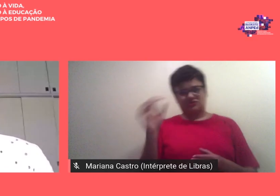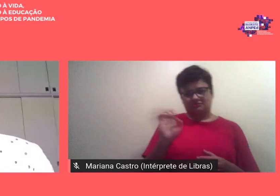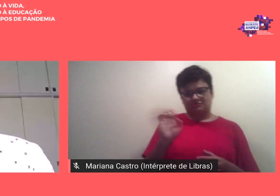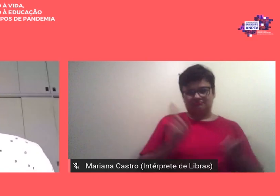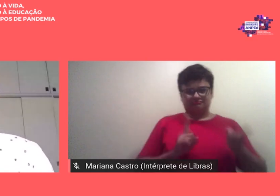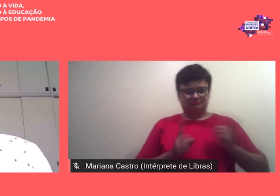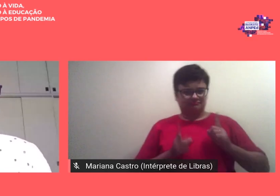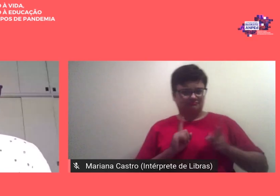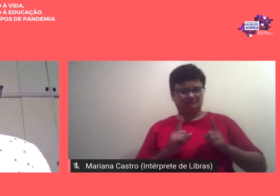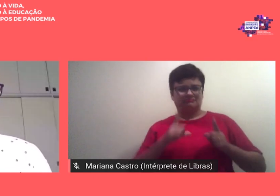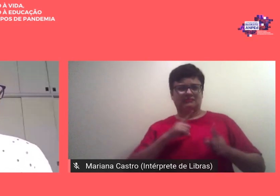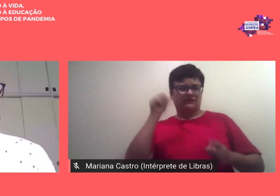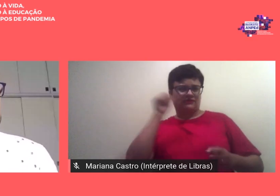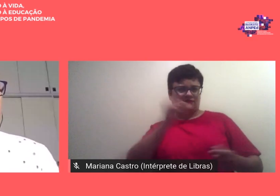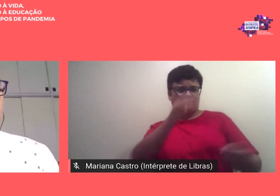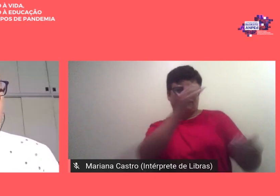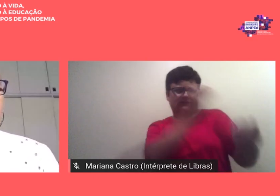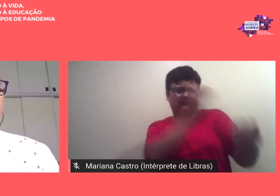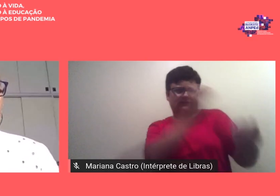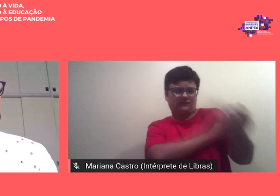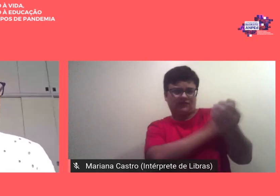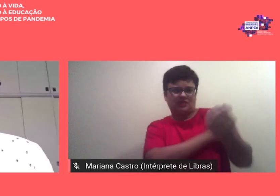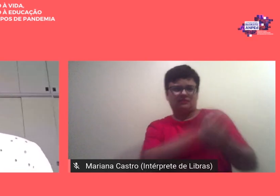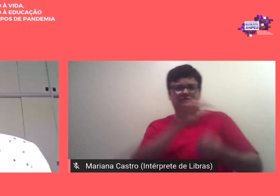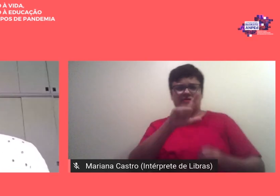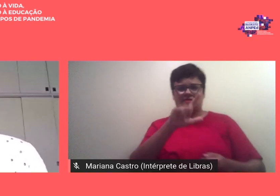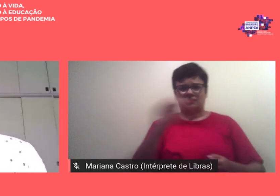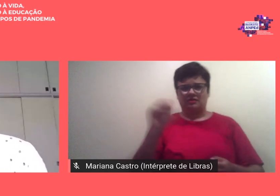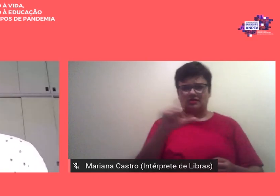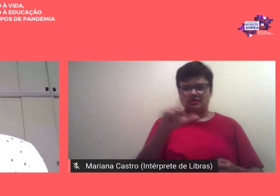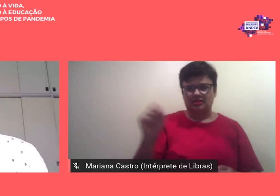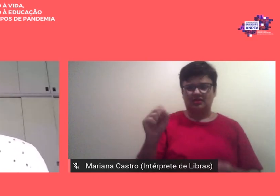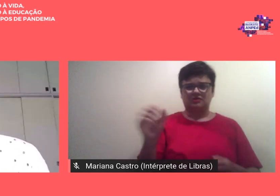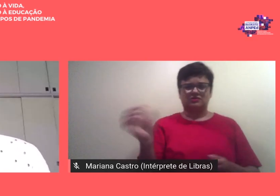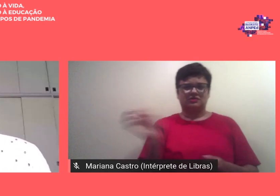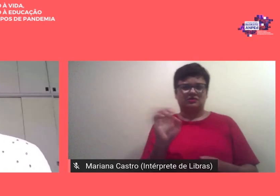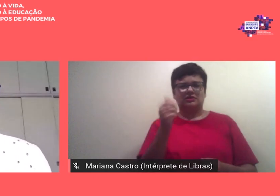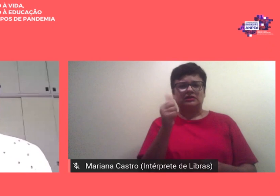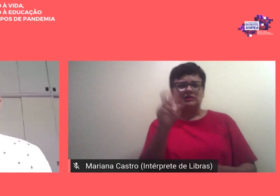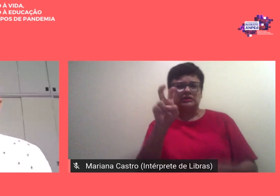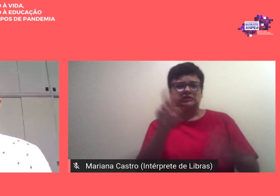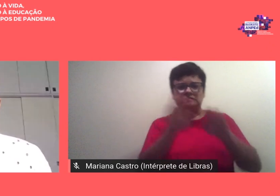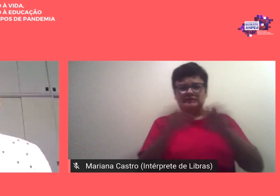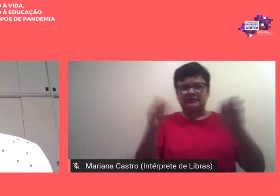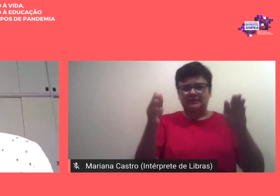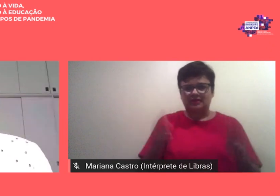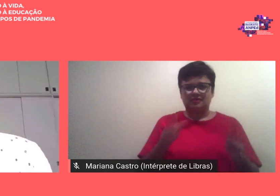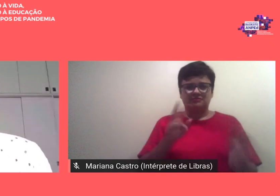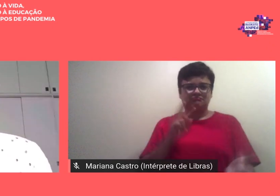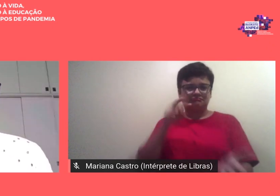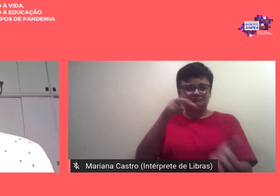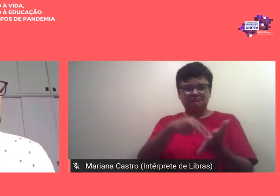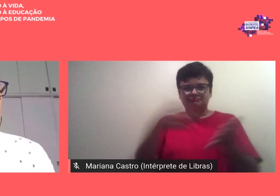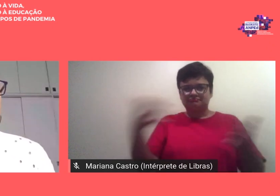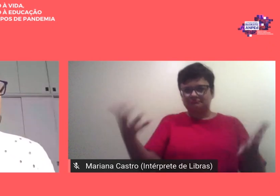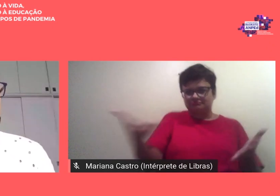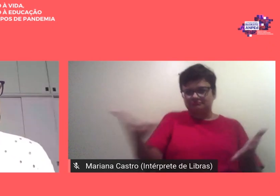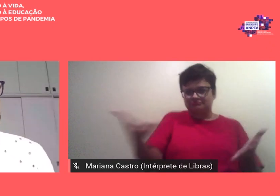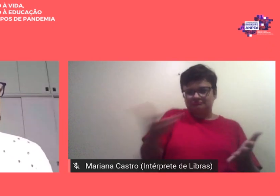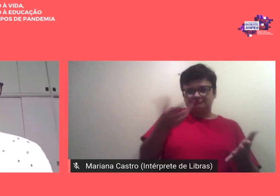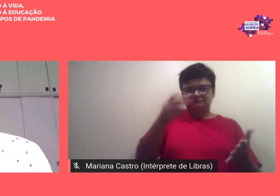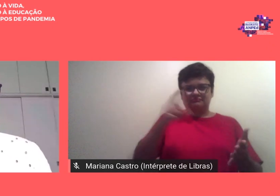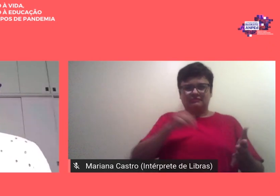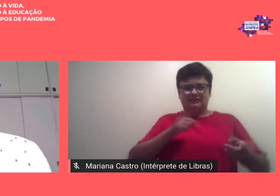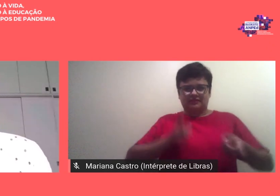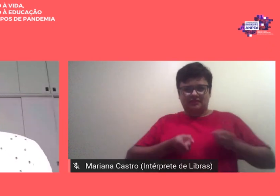feministas teve sapatão abrilhantando uma de nossas 15 mesas ao longo destes três dias teve travesti da